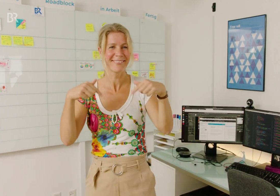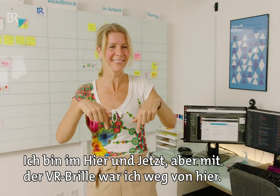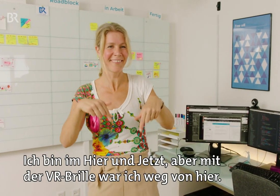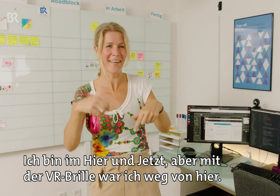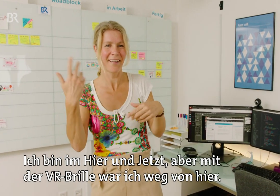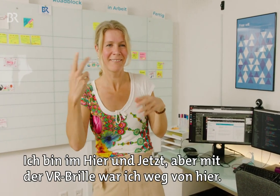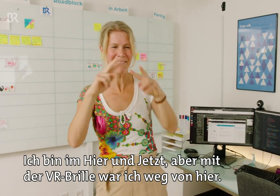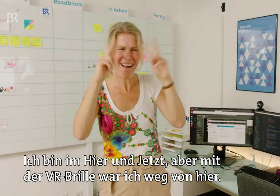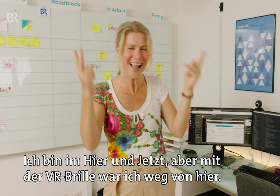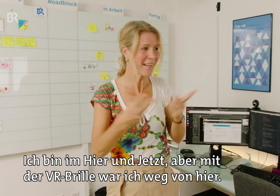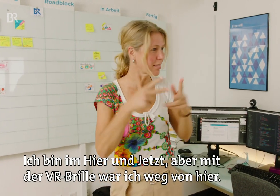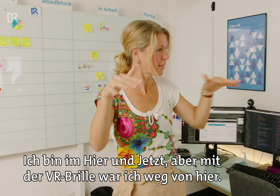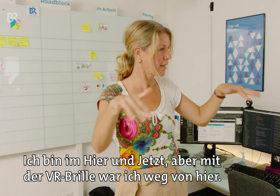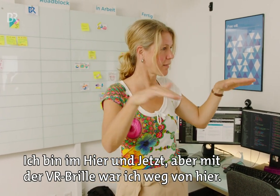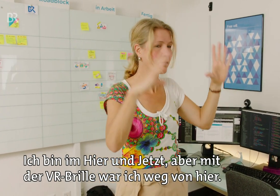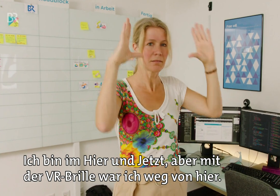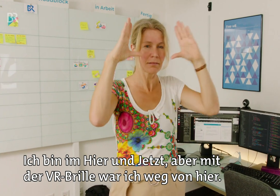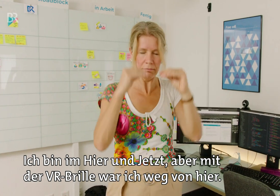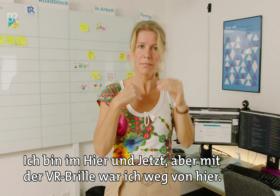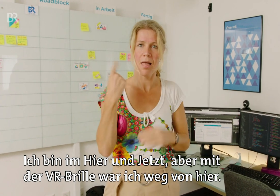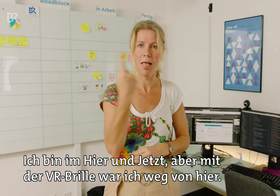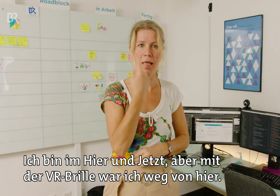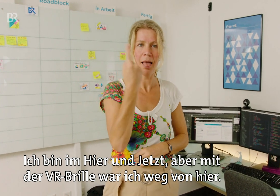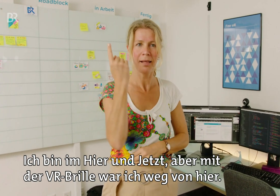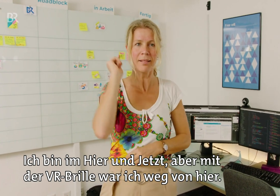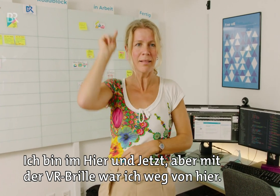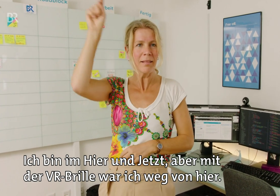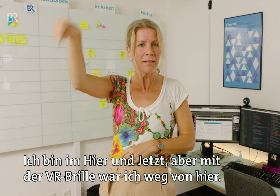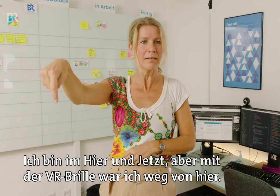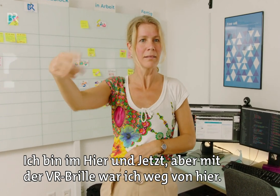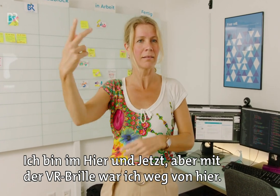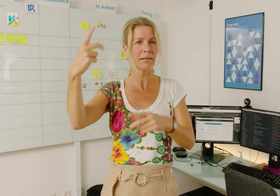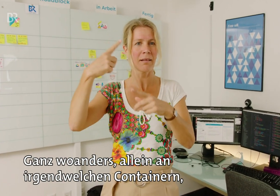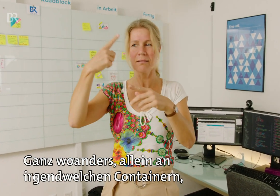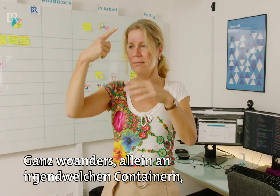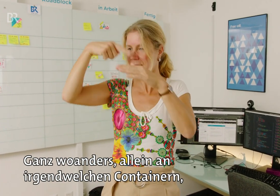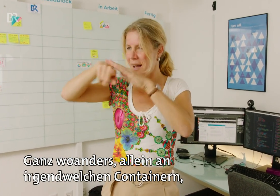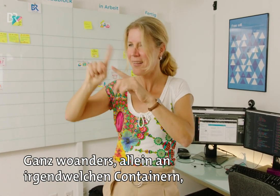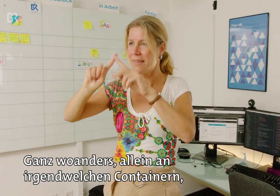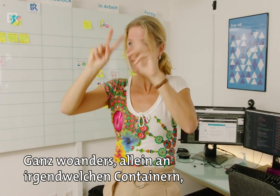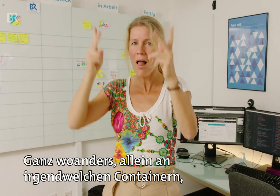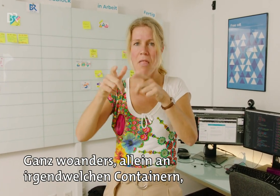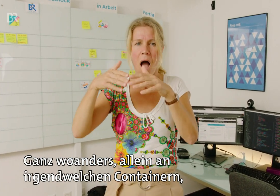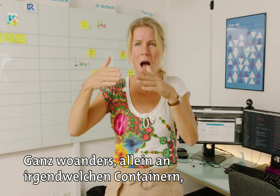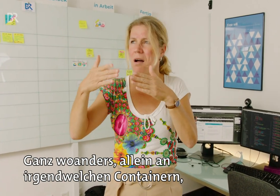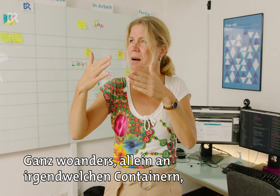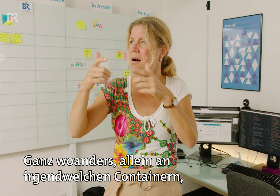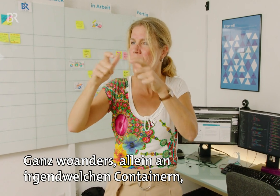Ich bin im Hier und Jetzt, aber mit der VR-Brille war ich weg von hier. Ganz woanders. Allein an